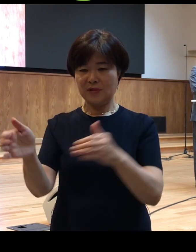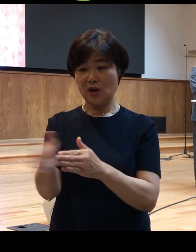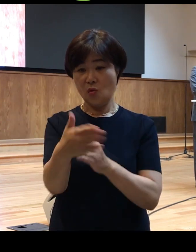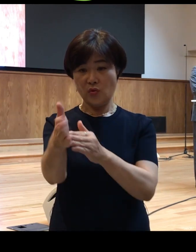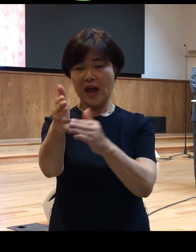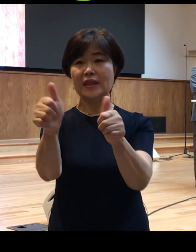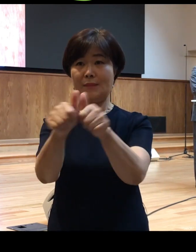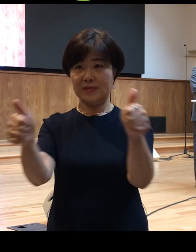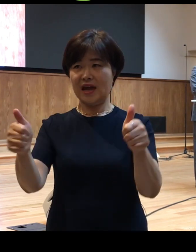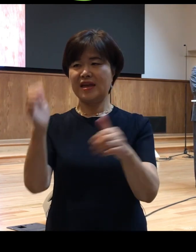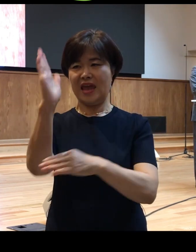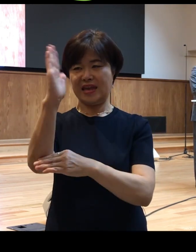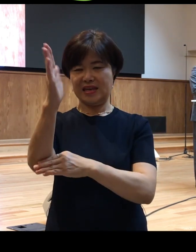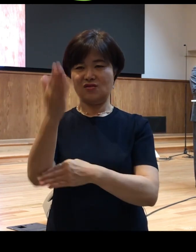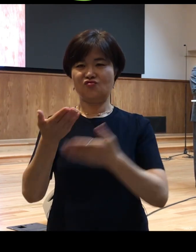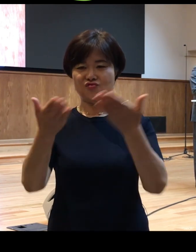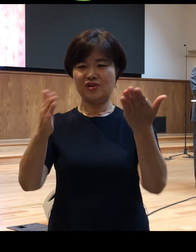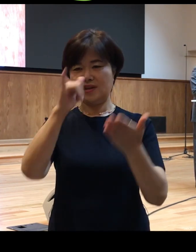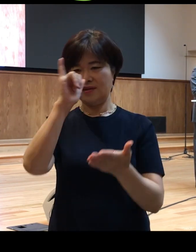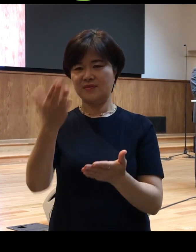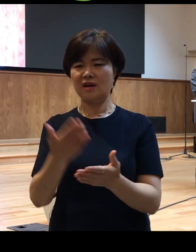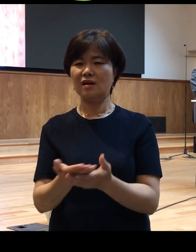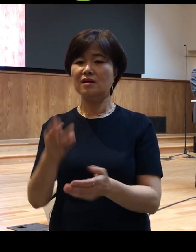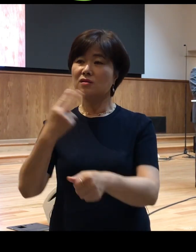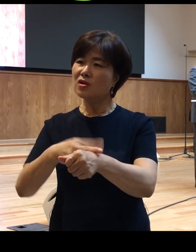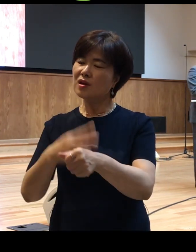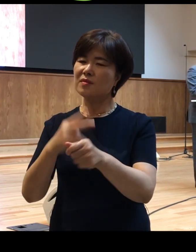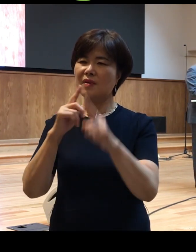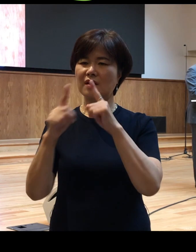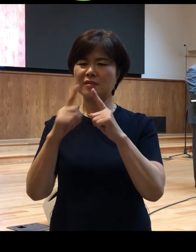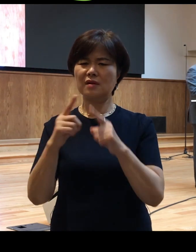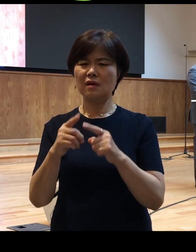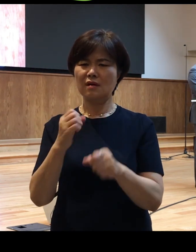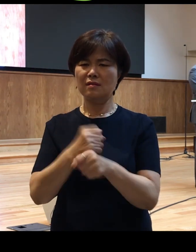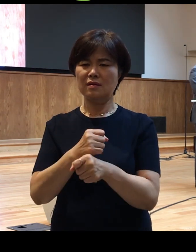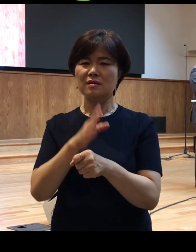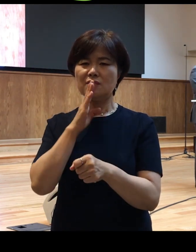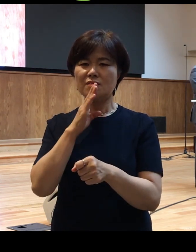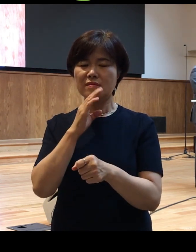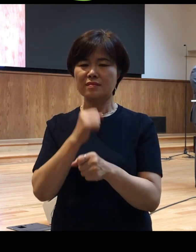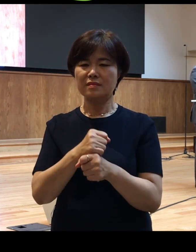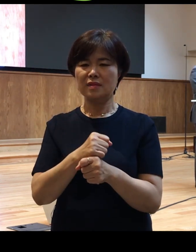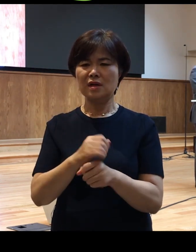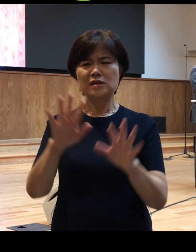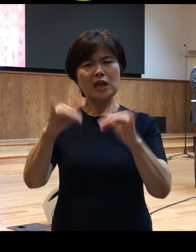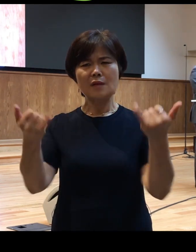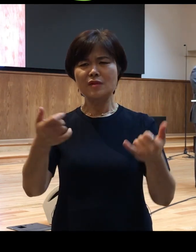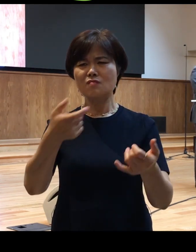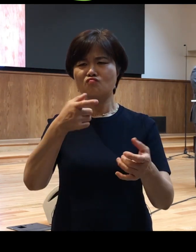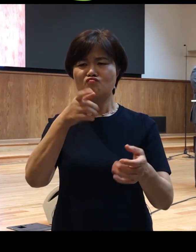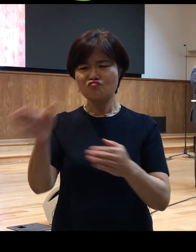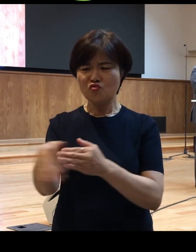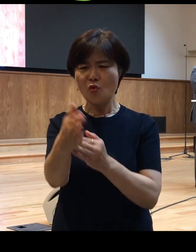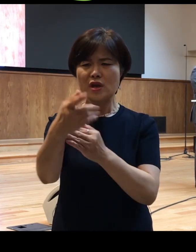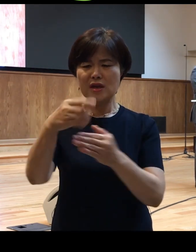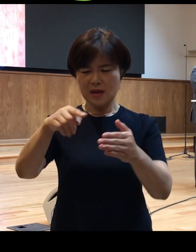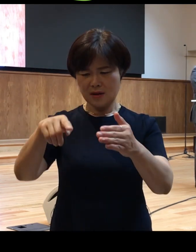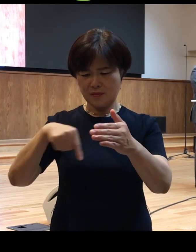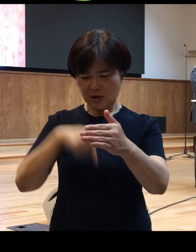있었습니다 그랬더니 선생님이 단호하게 이야기하는 거예요 사람이 물고기 뱃속에 들어갈 수 없다 아이가